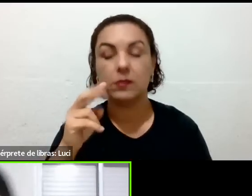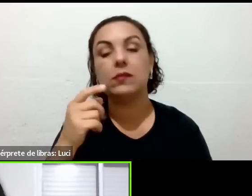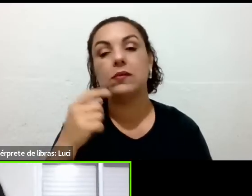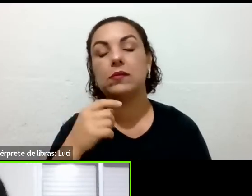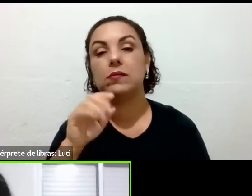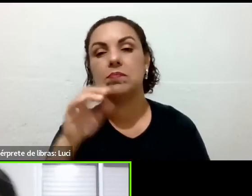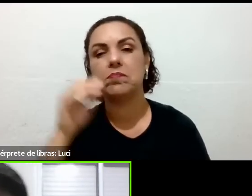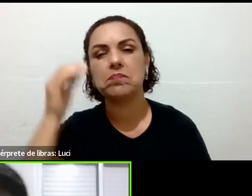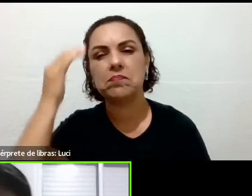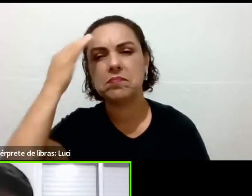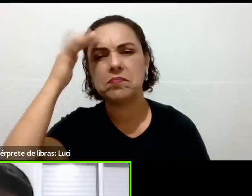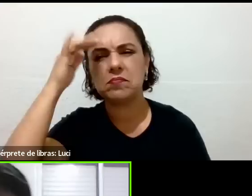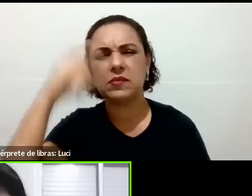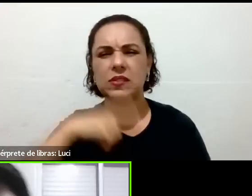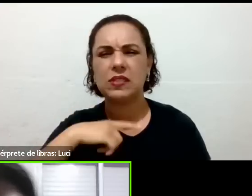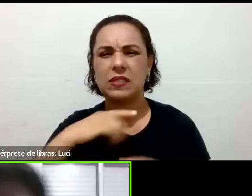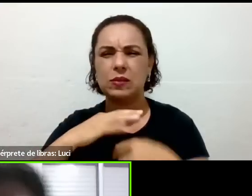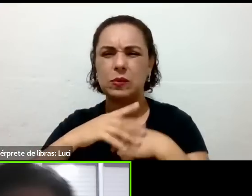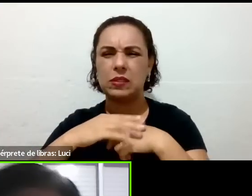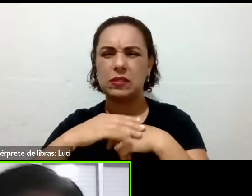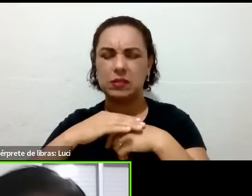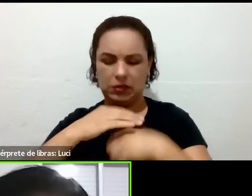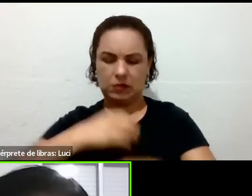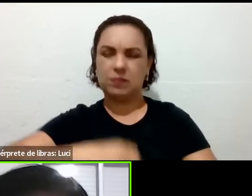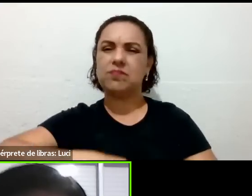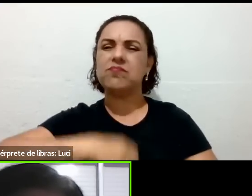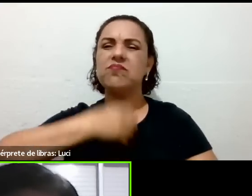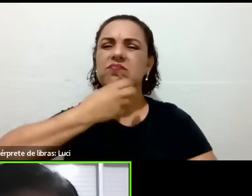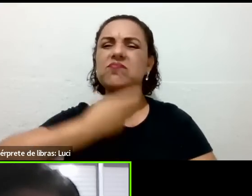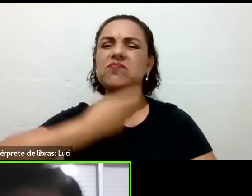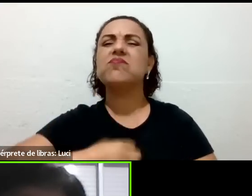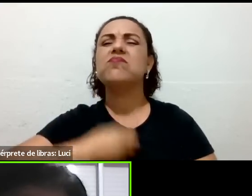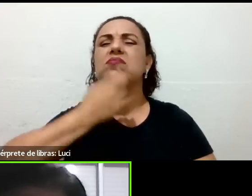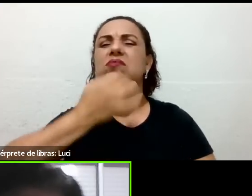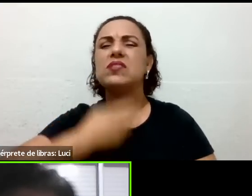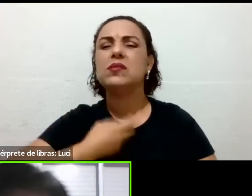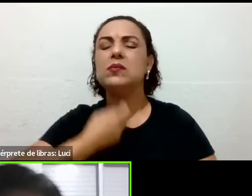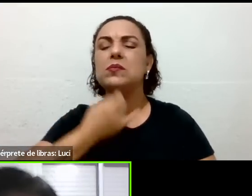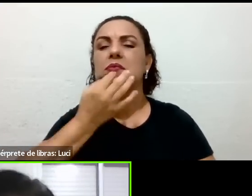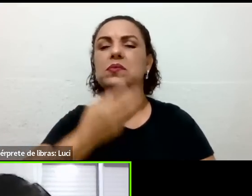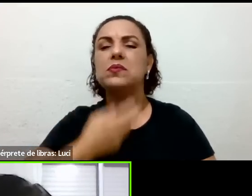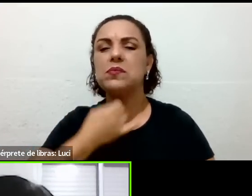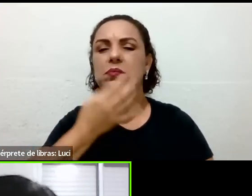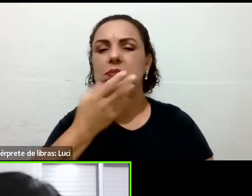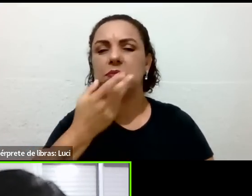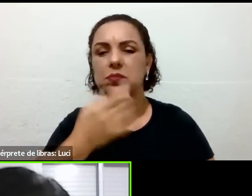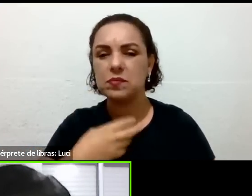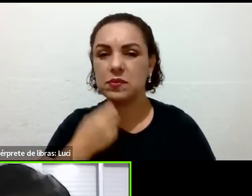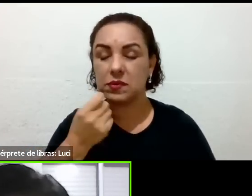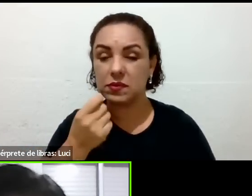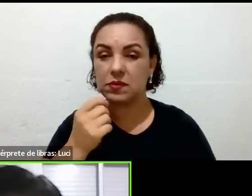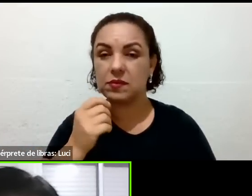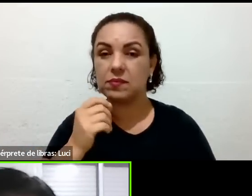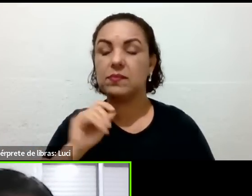E, segundo o médico, é porque eu faço uso de medicamentos há muitos anos,